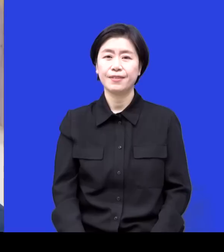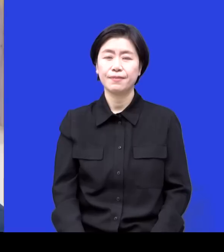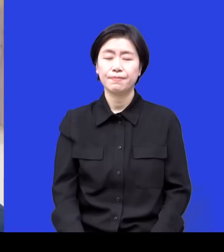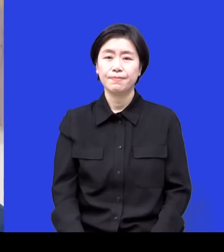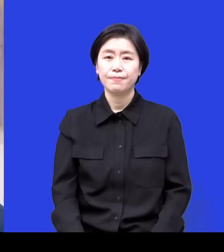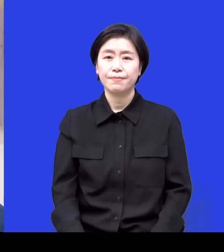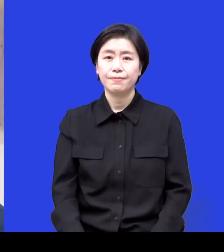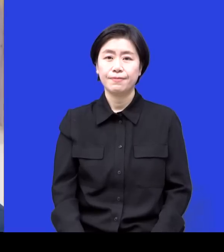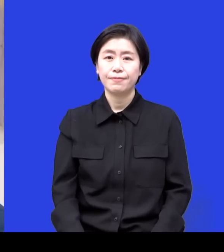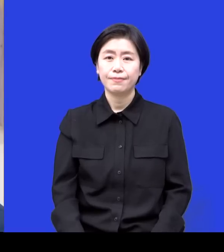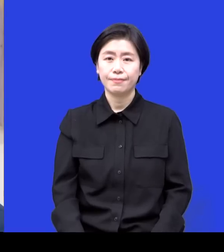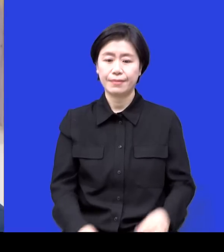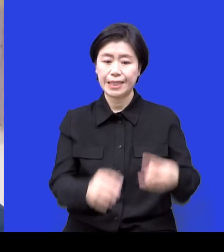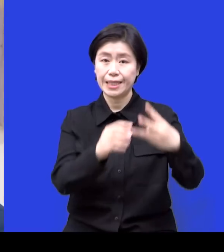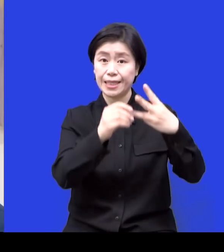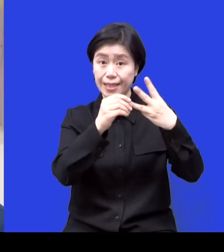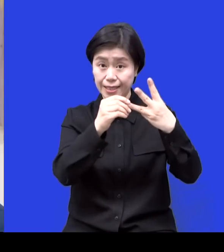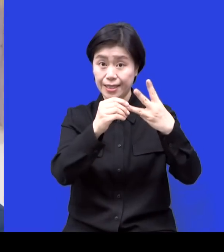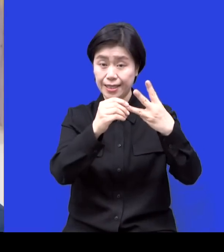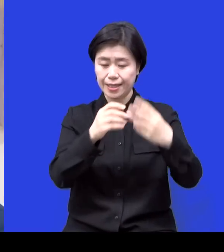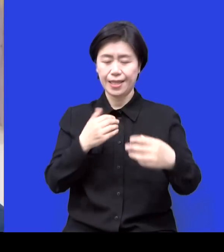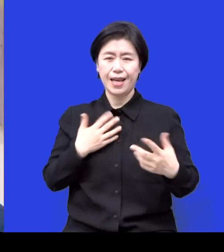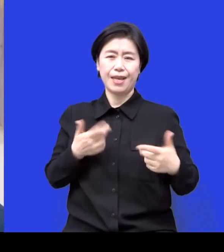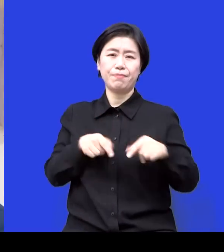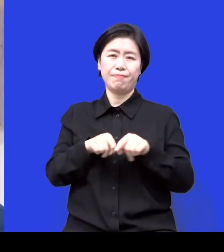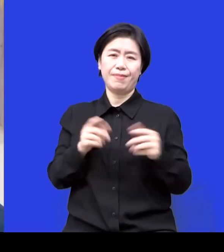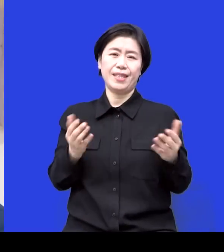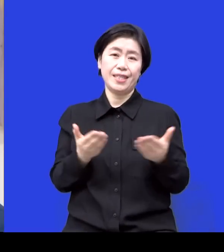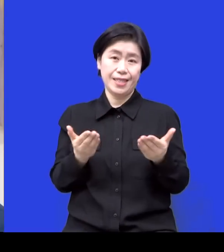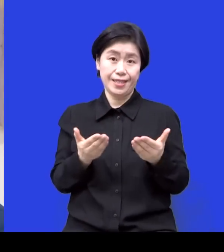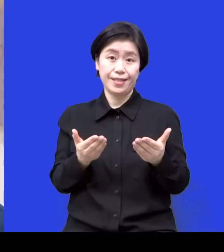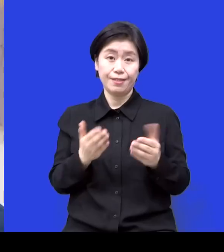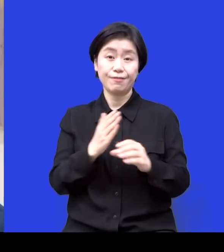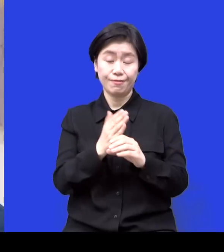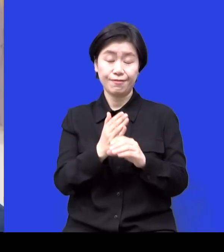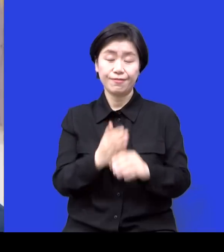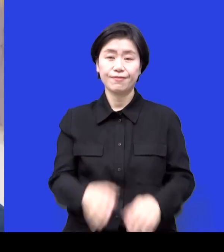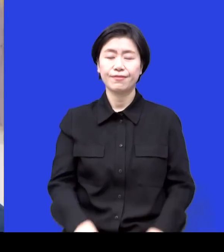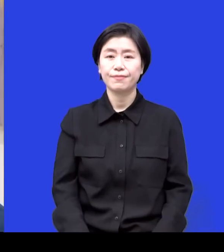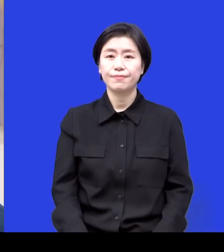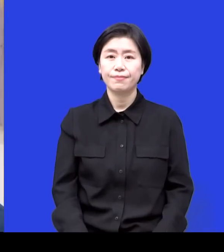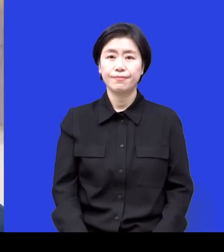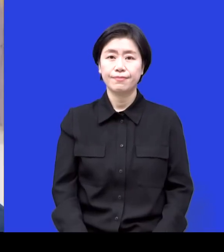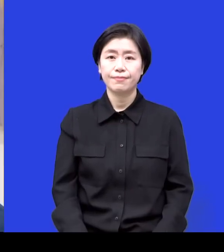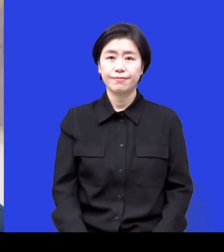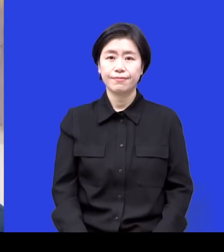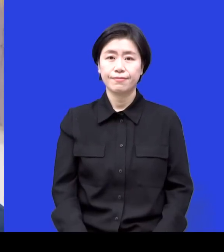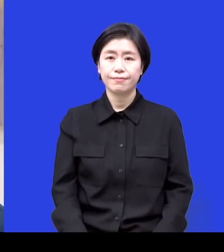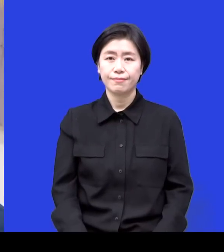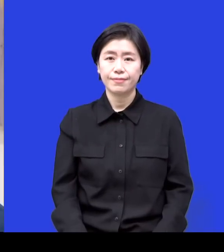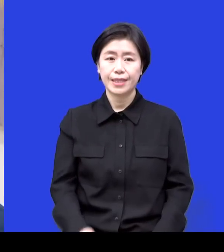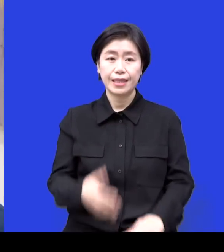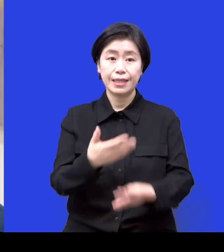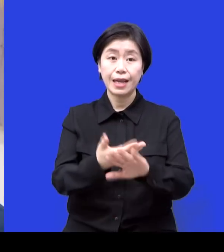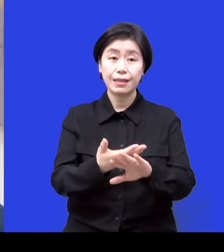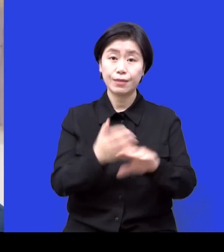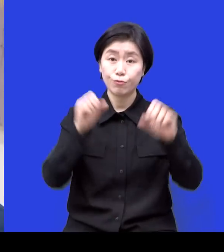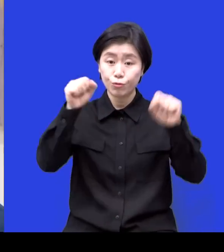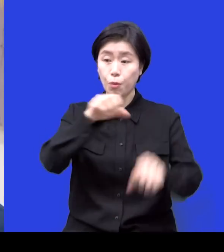막둥이 하나는 제가 이제 고용을 해서 저랑 같이 일을 하는데 외부에서도 언제 내보낼